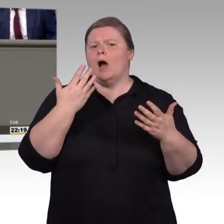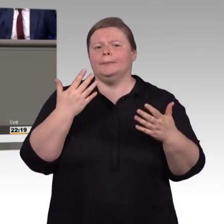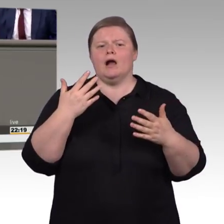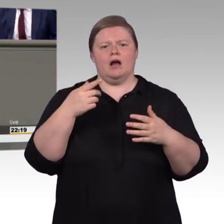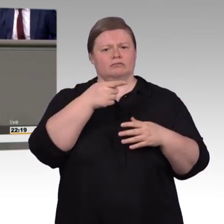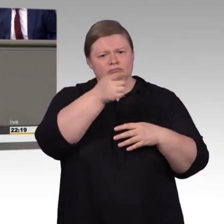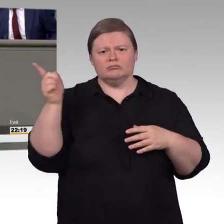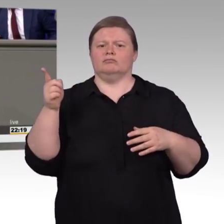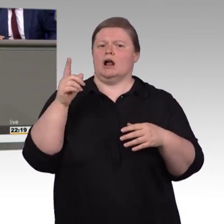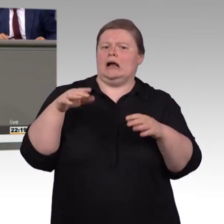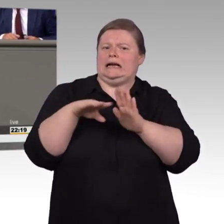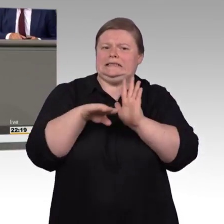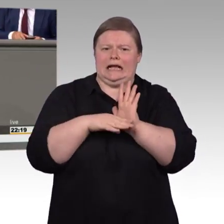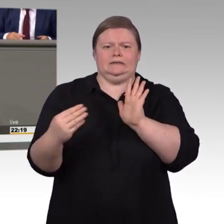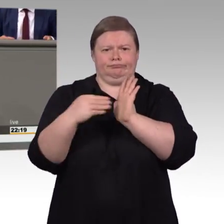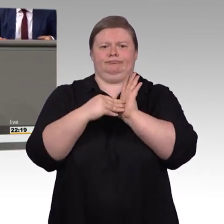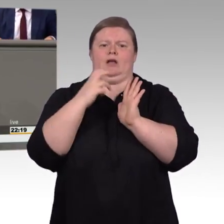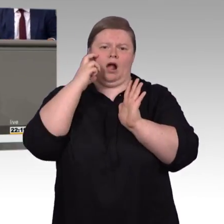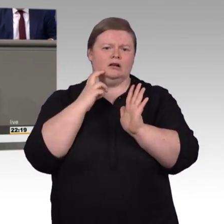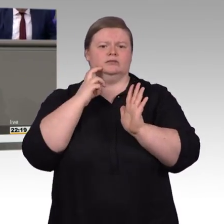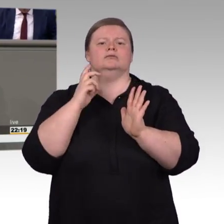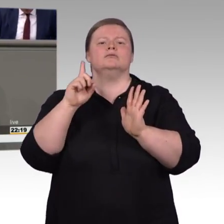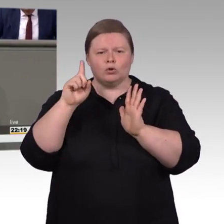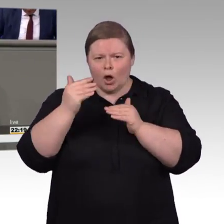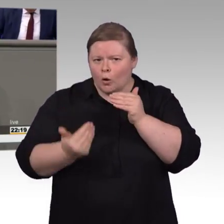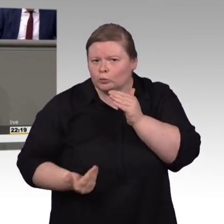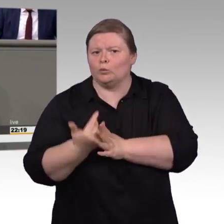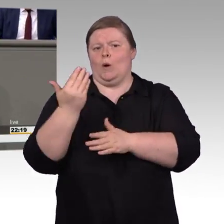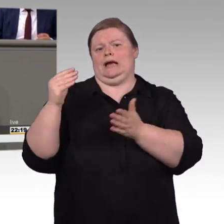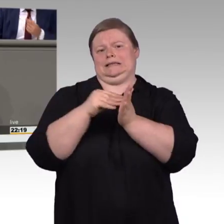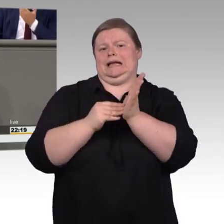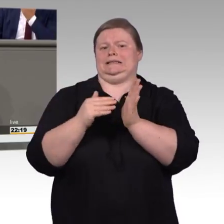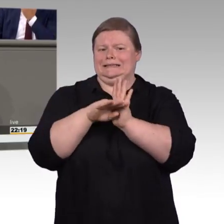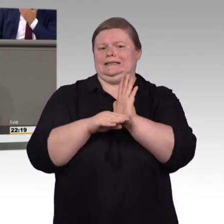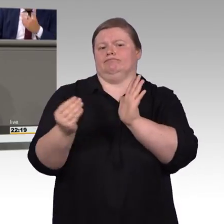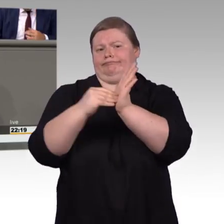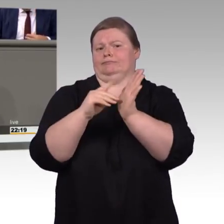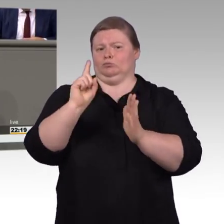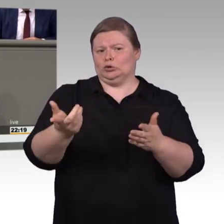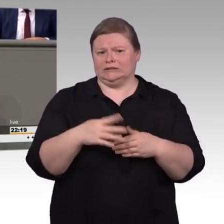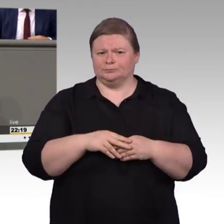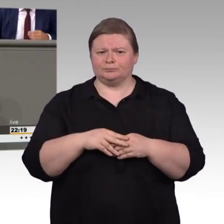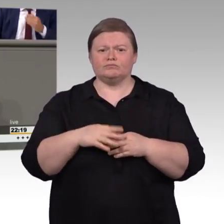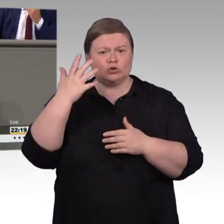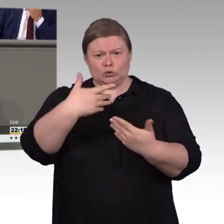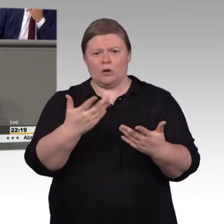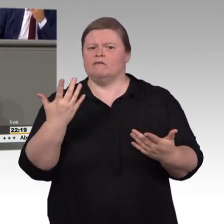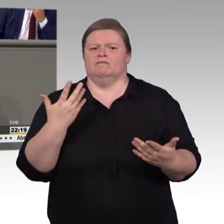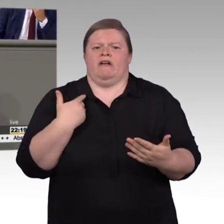könnten bei Gesetzesauslegungen natürlich sicherlich Argumente gefunden werden, dass man sagt, sie waren, sie sind jetzt vom Gesetzgeber nicht mehr